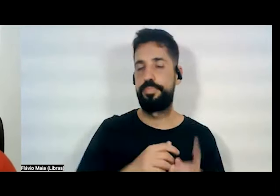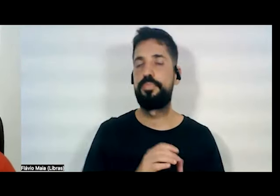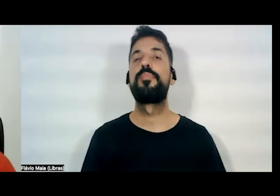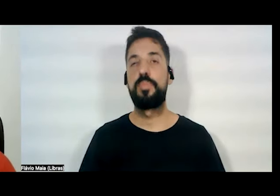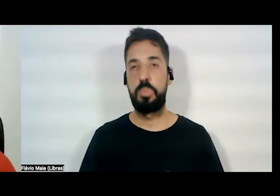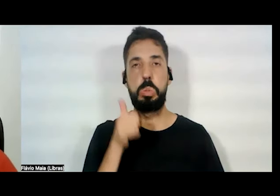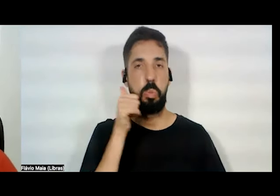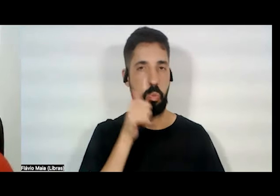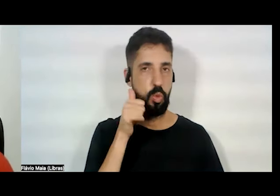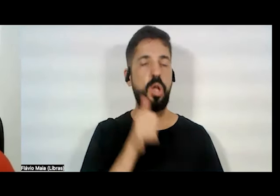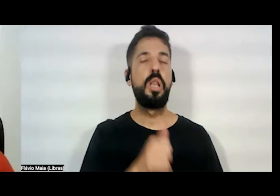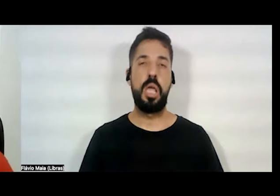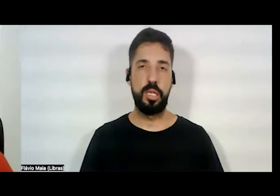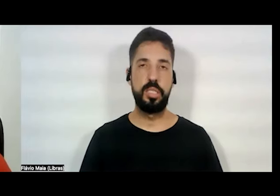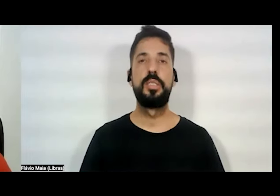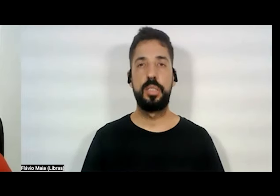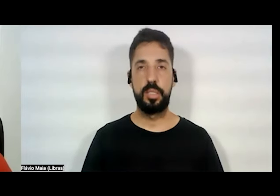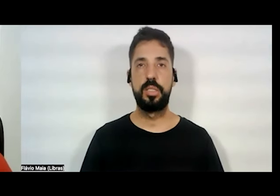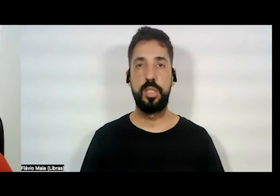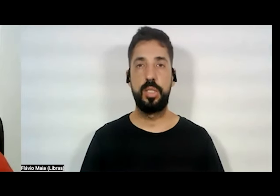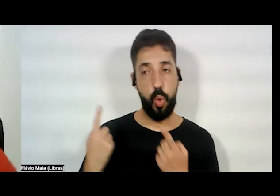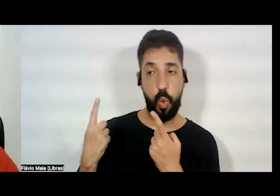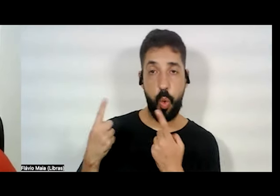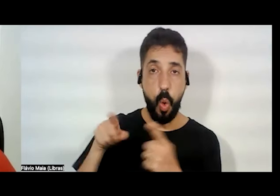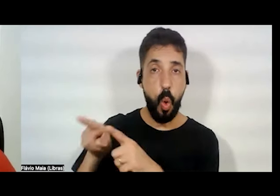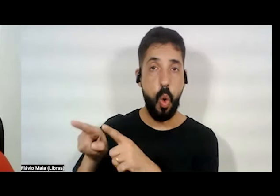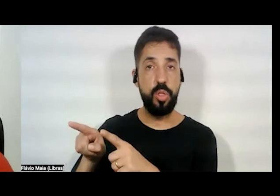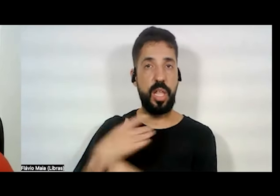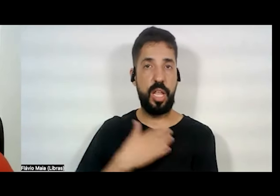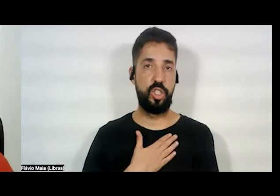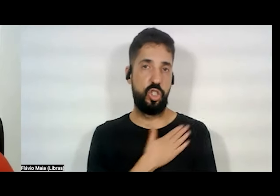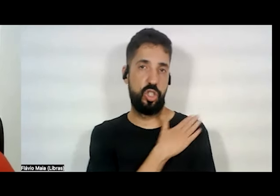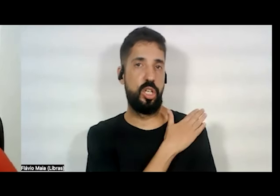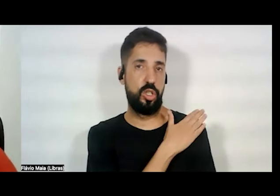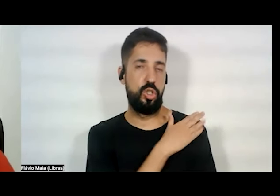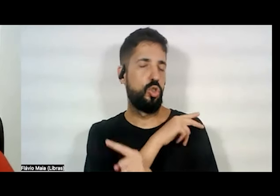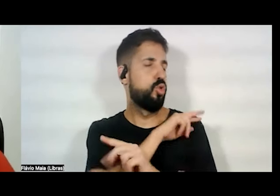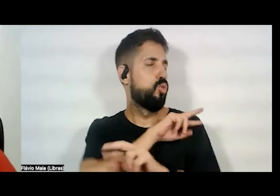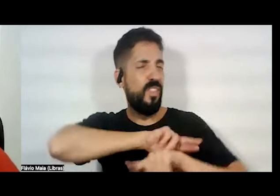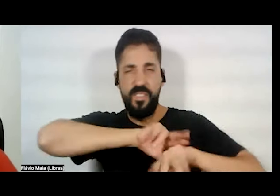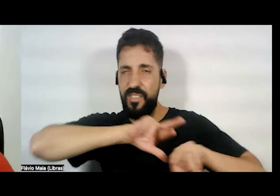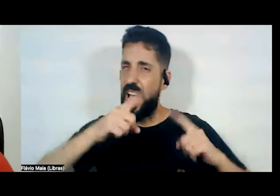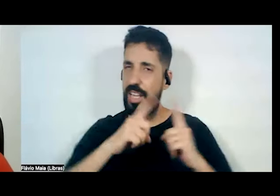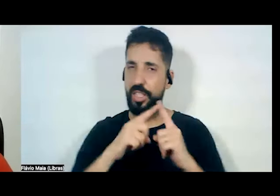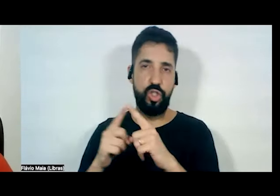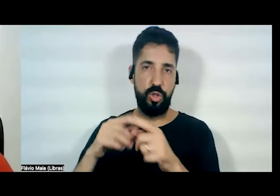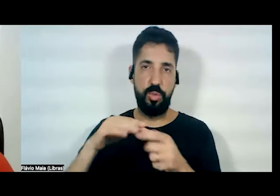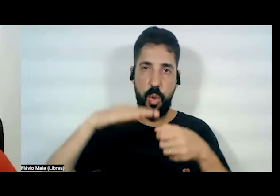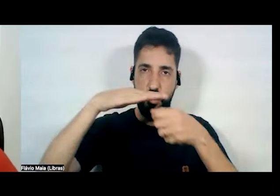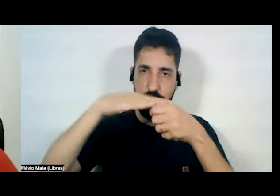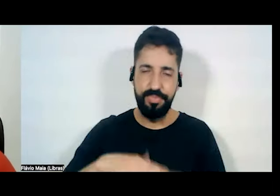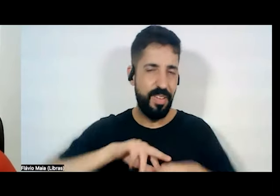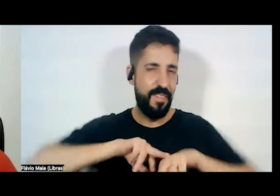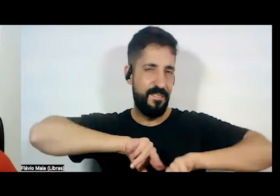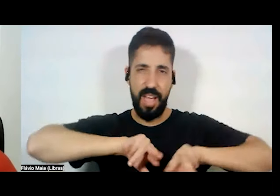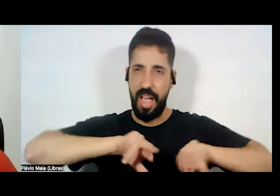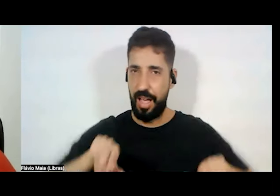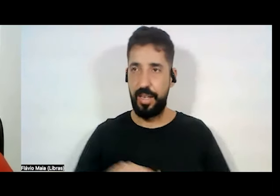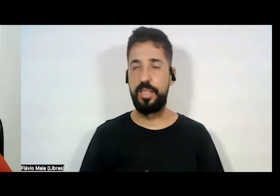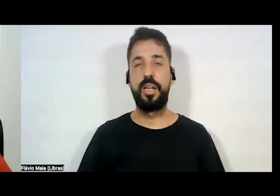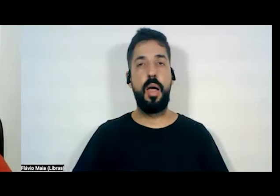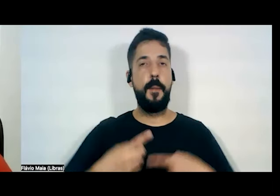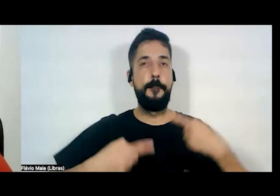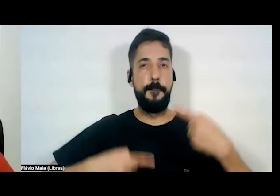lutaram contra a ditadura de todos os tipos. É a opressão de todos os tipos. Política,